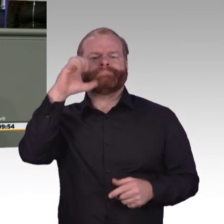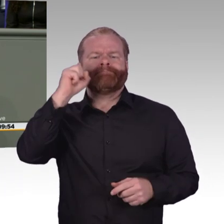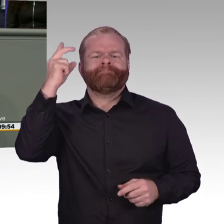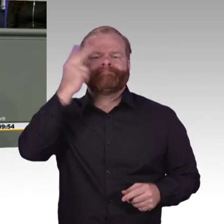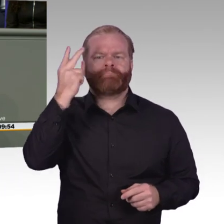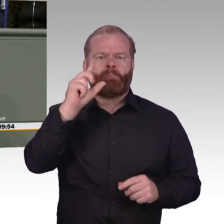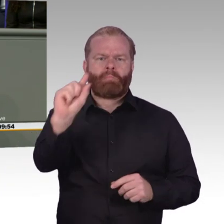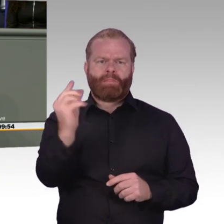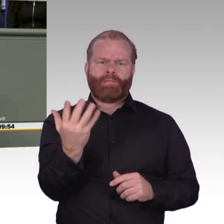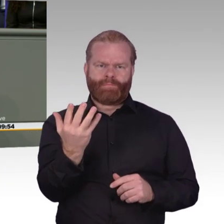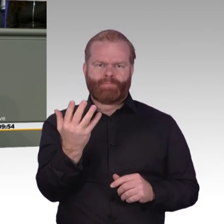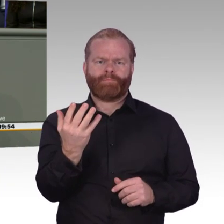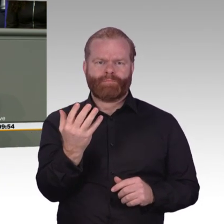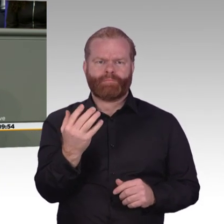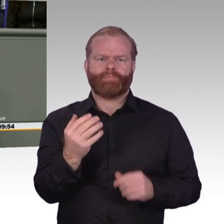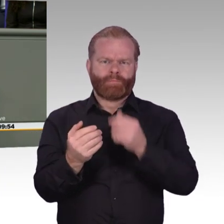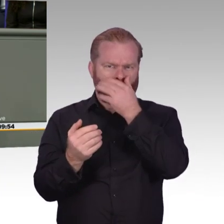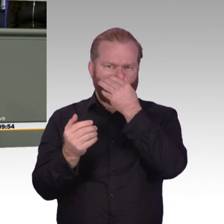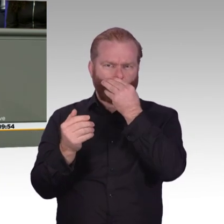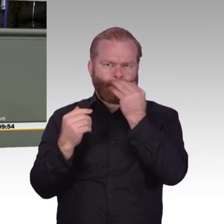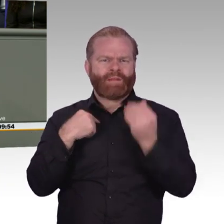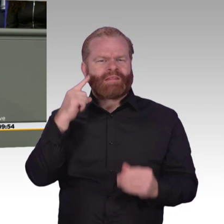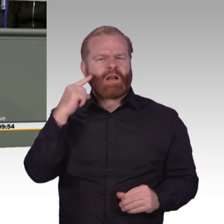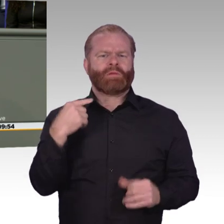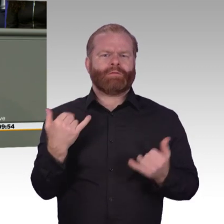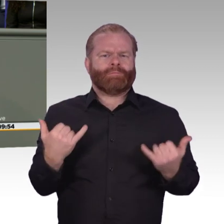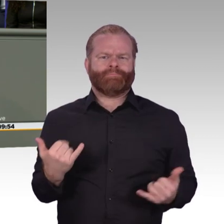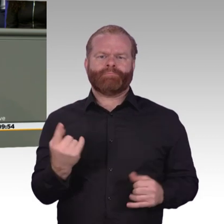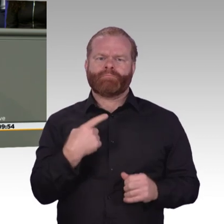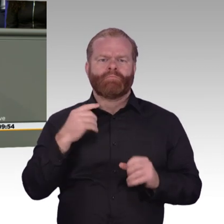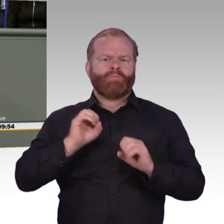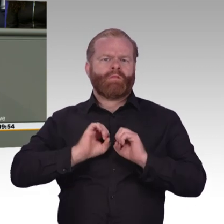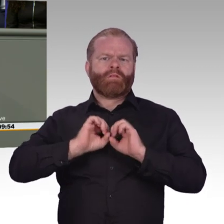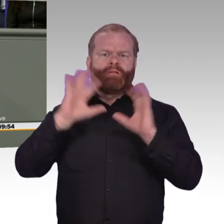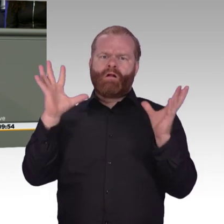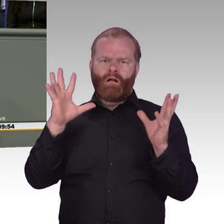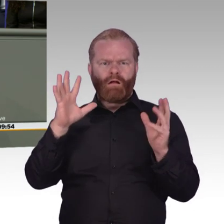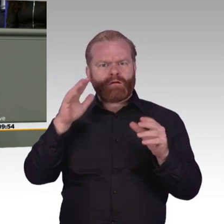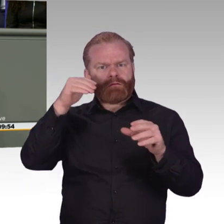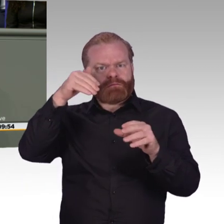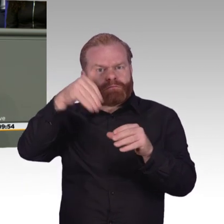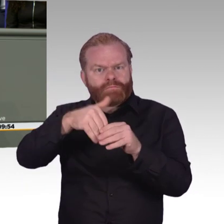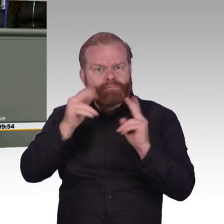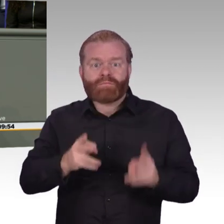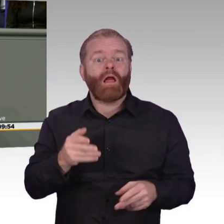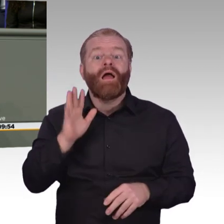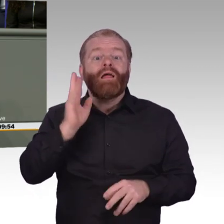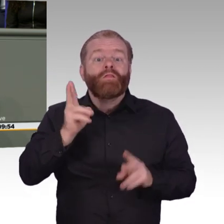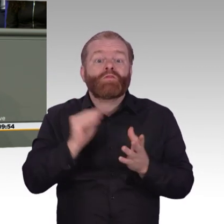Papier haben Sie in 111 Einzelmaßnahmen genau beschrieben, wo die Probleme liegen. Was allerdings fehlt, ist der erste Teil,